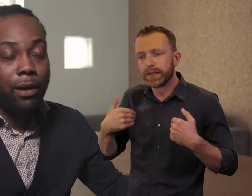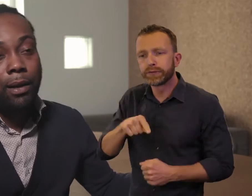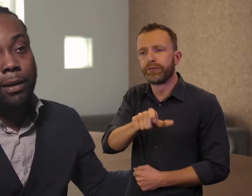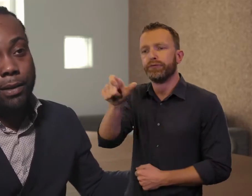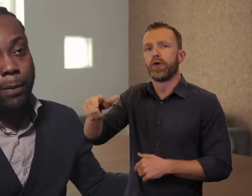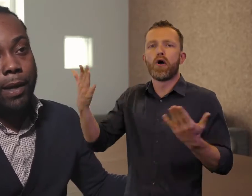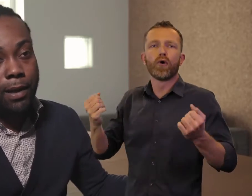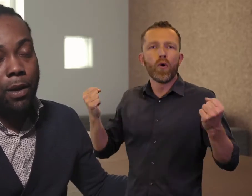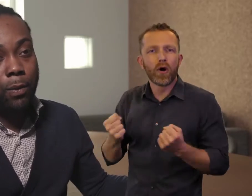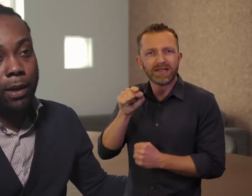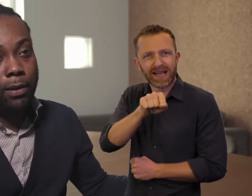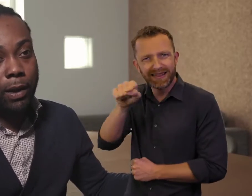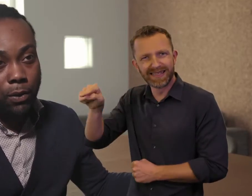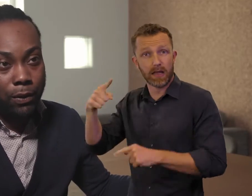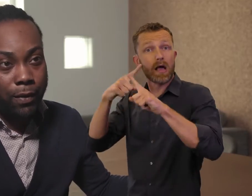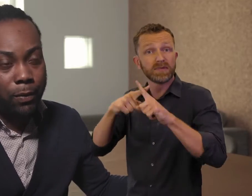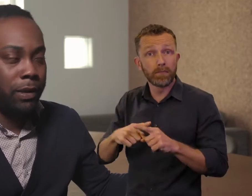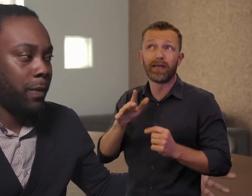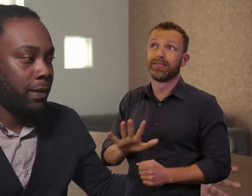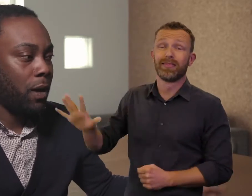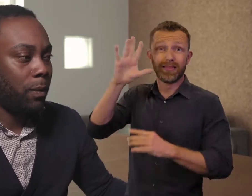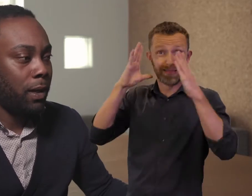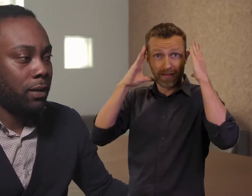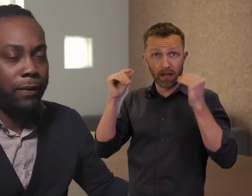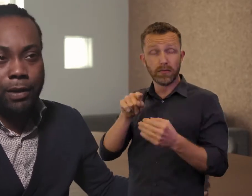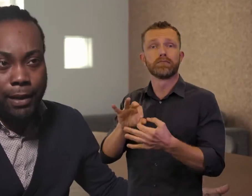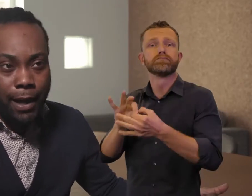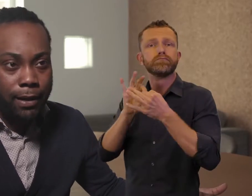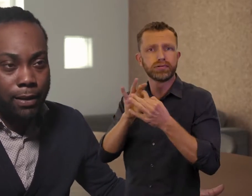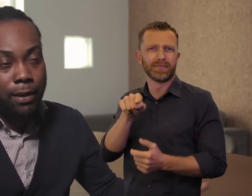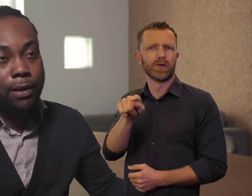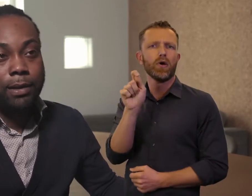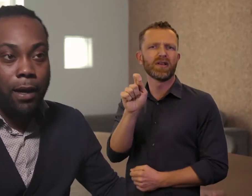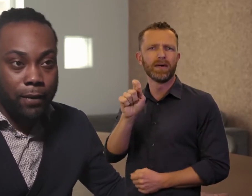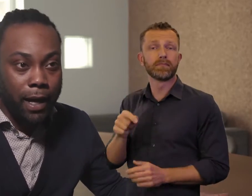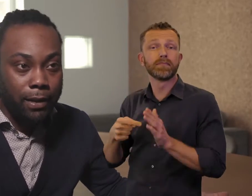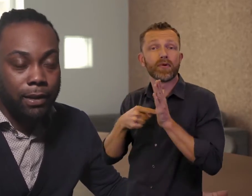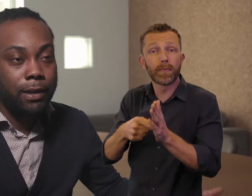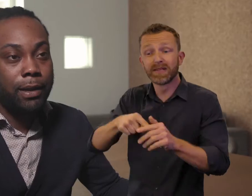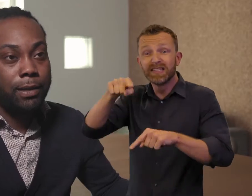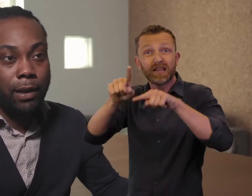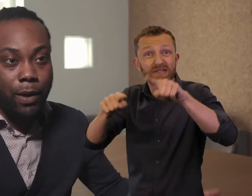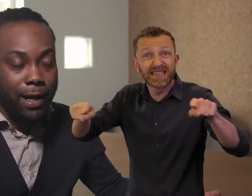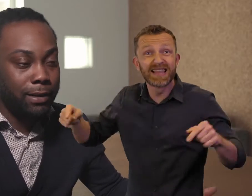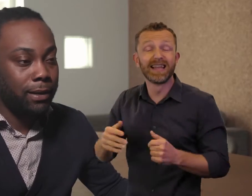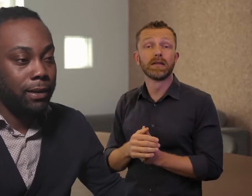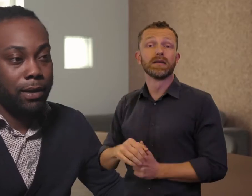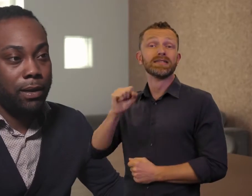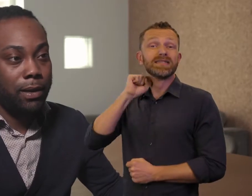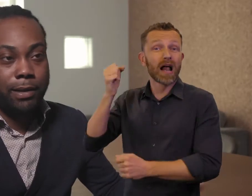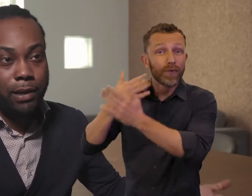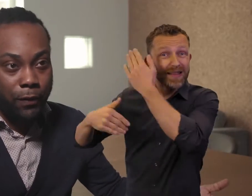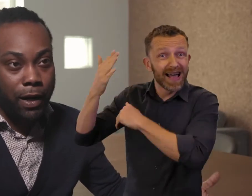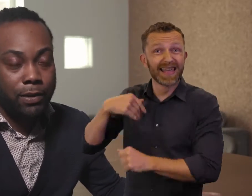Nederland. Die zich bezighouden met dit onderwerp. Die zich bezighouden met diversiteit. Slavernij, geschiedenis, educatie.